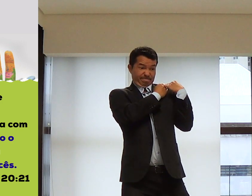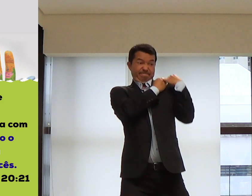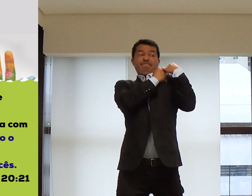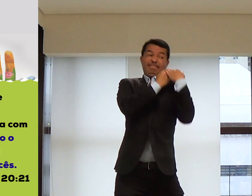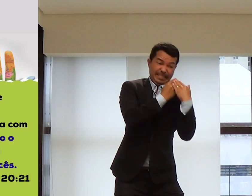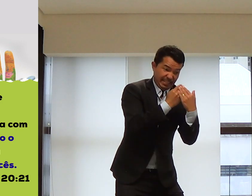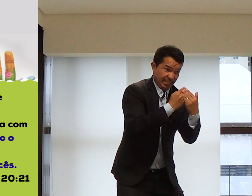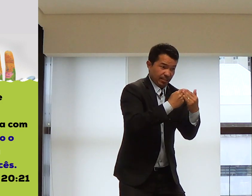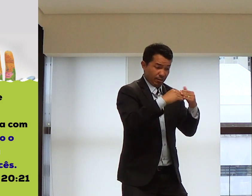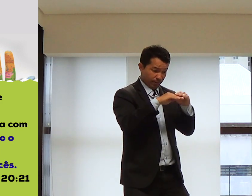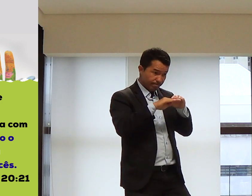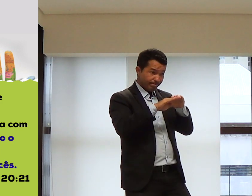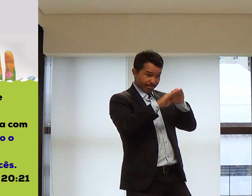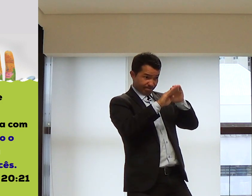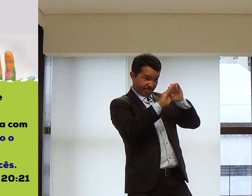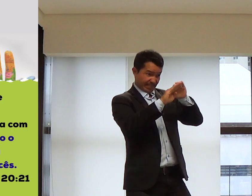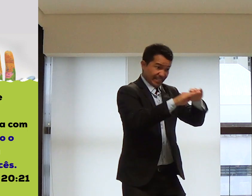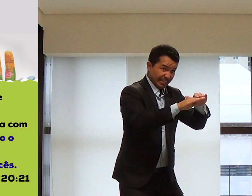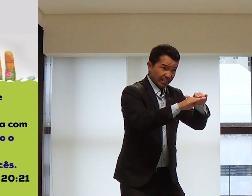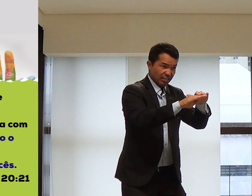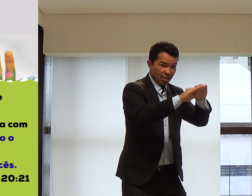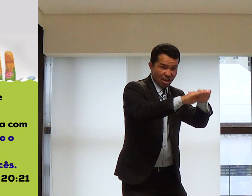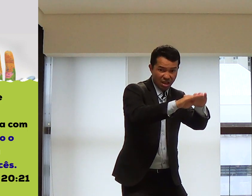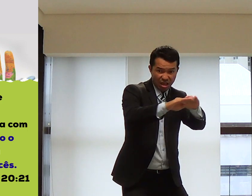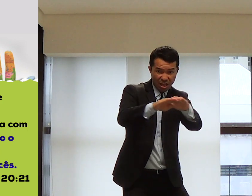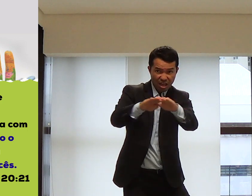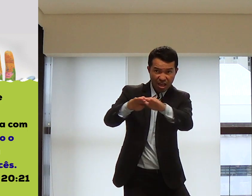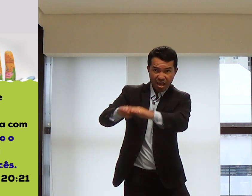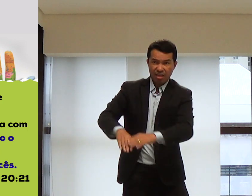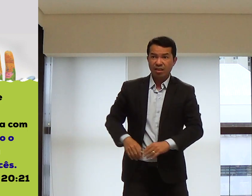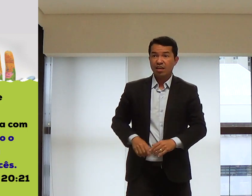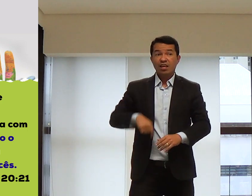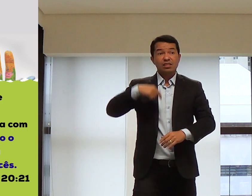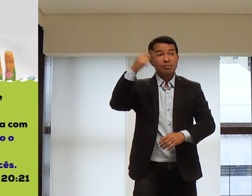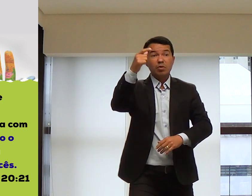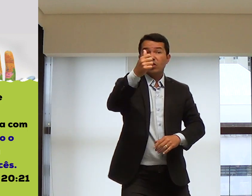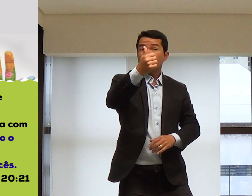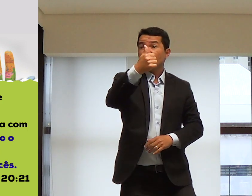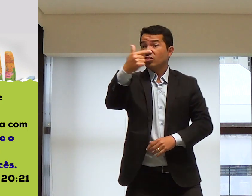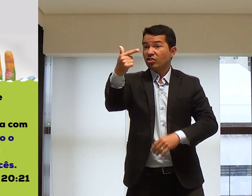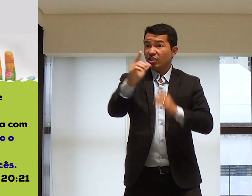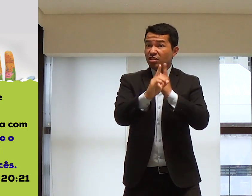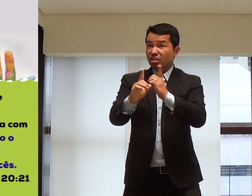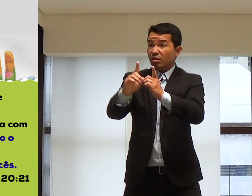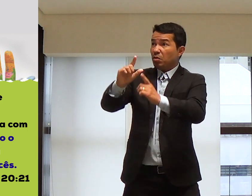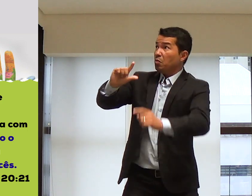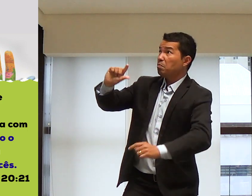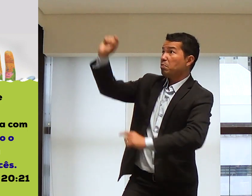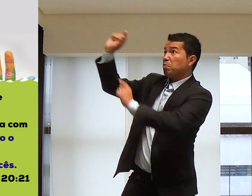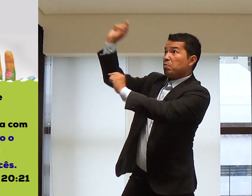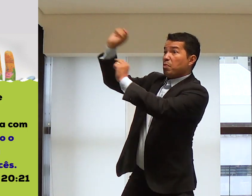ficar aí com a responsabilidade que estava sobre mim, agora está sobre vocês.